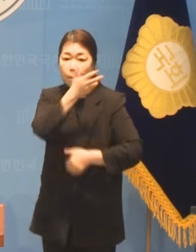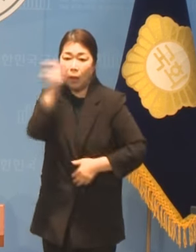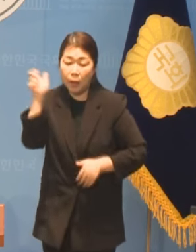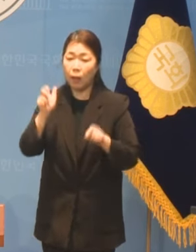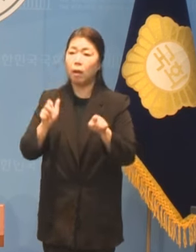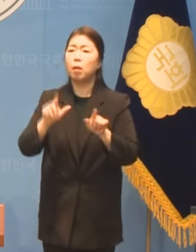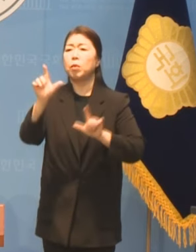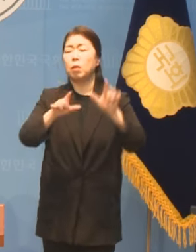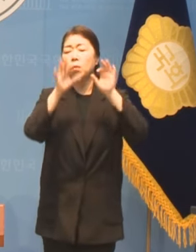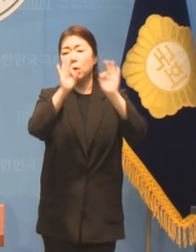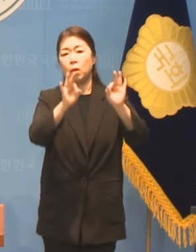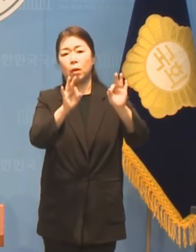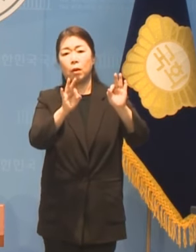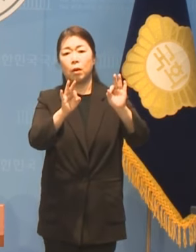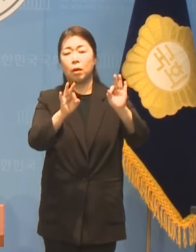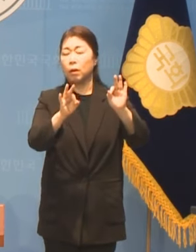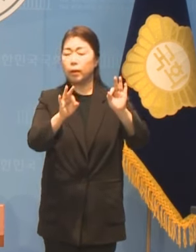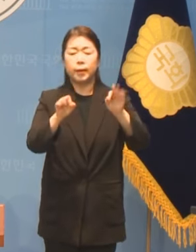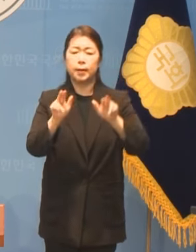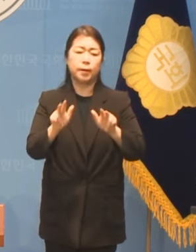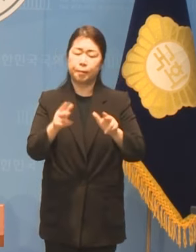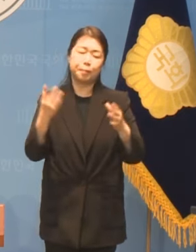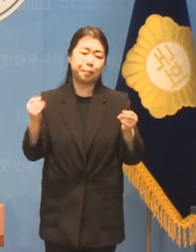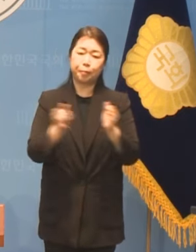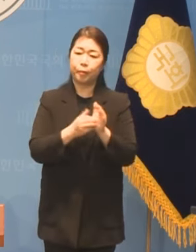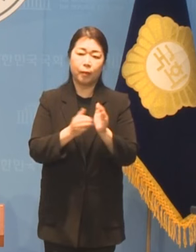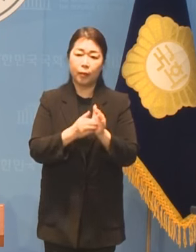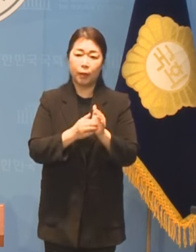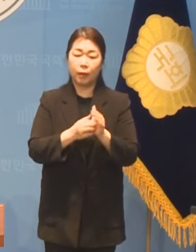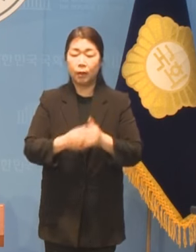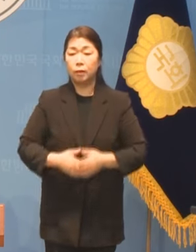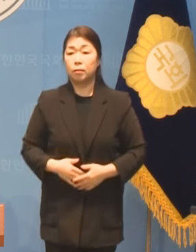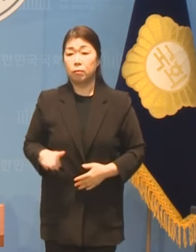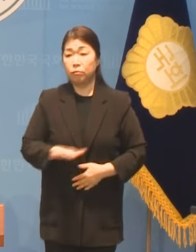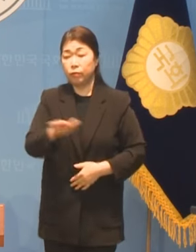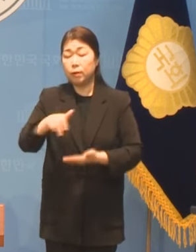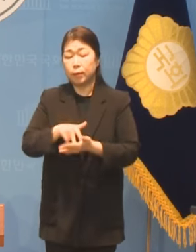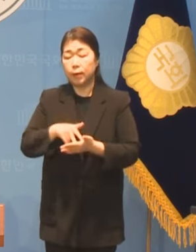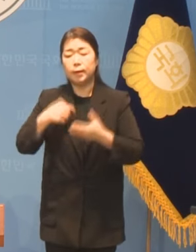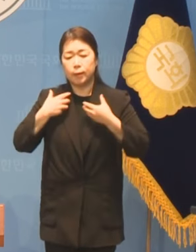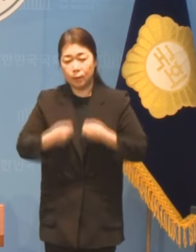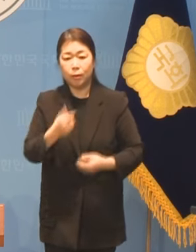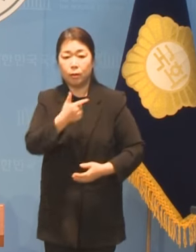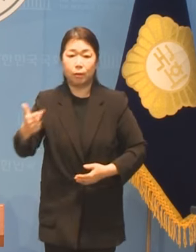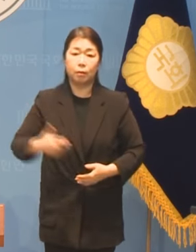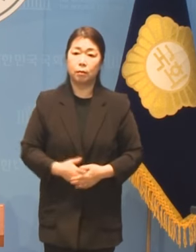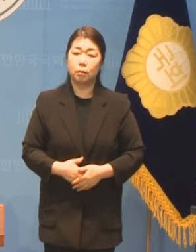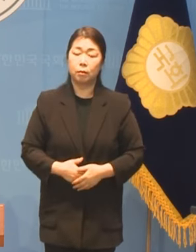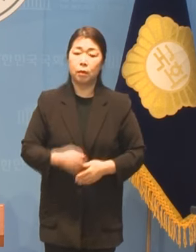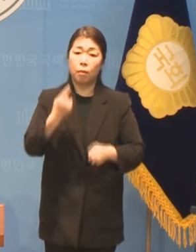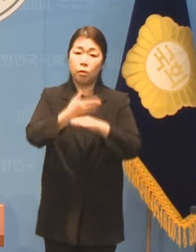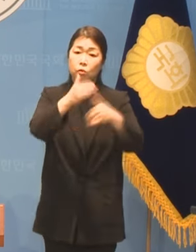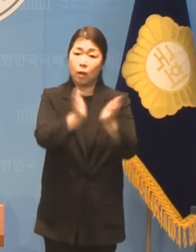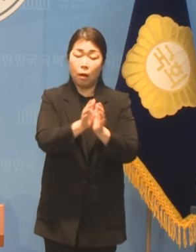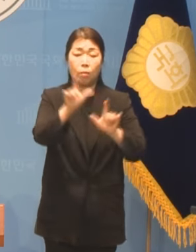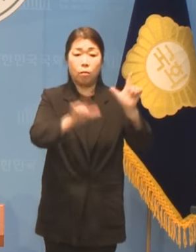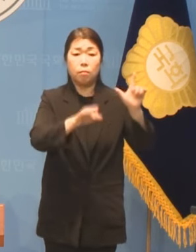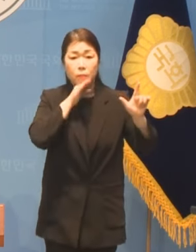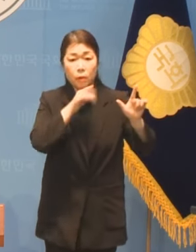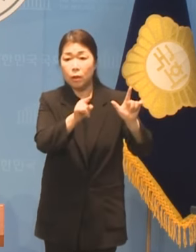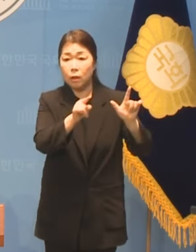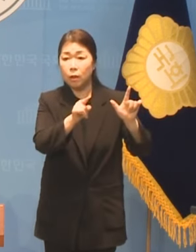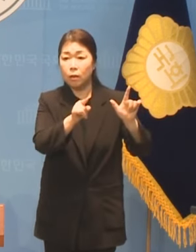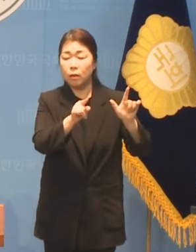개선하겠다는 민주정당의 의지도 이제 보이지 않습니다 민주당의 민주주의는 어디 있습니까 민주당은